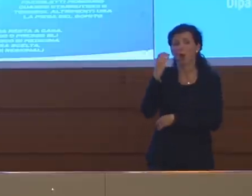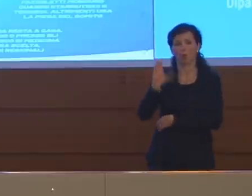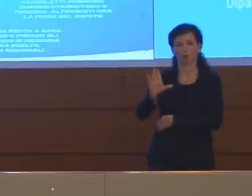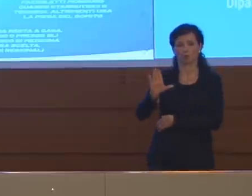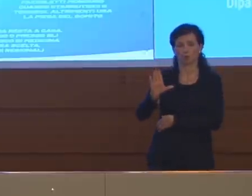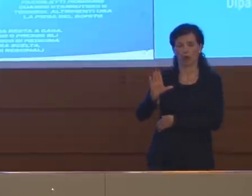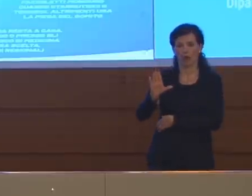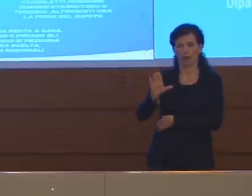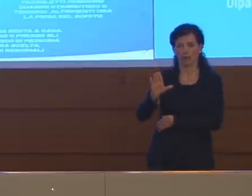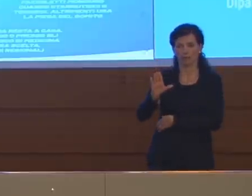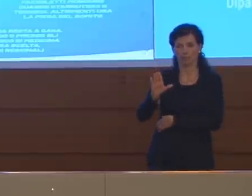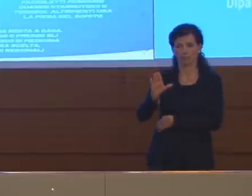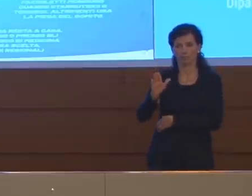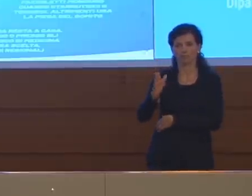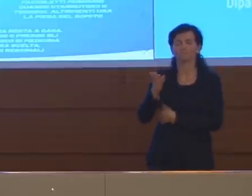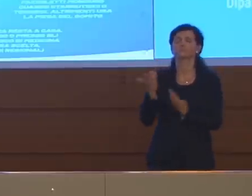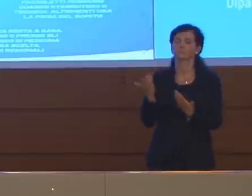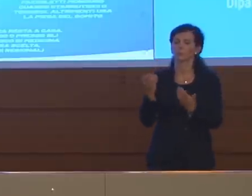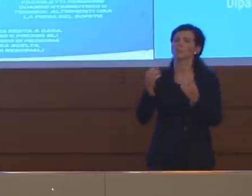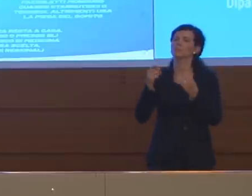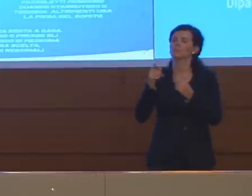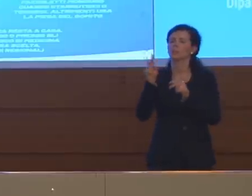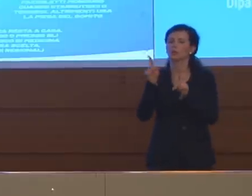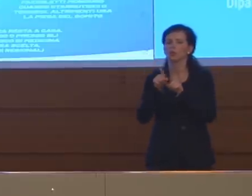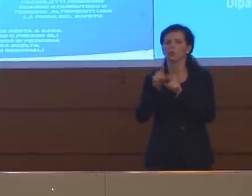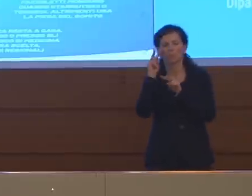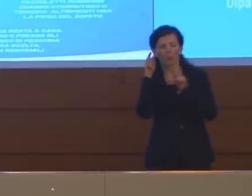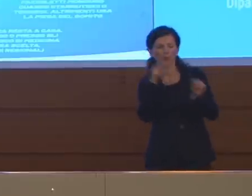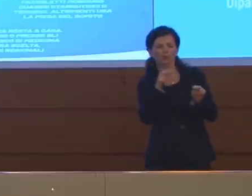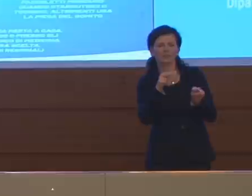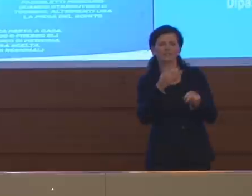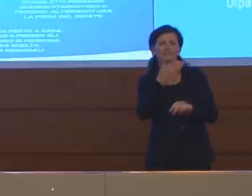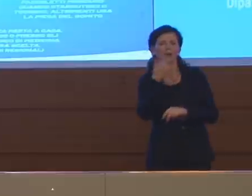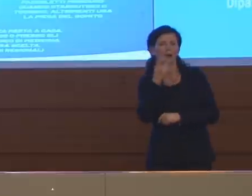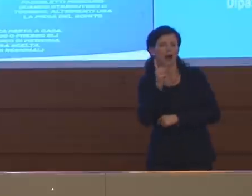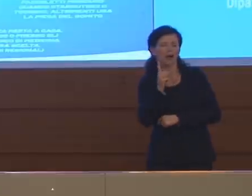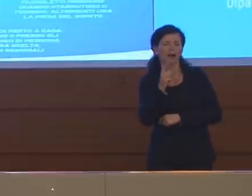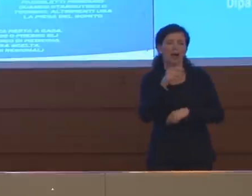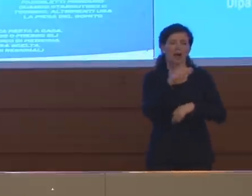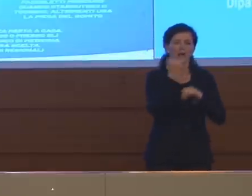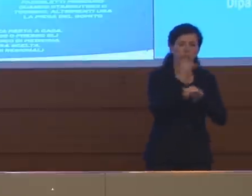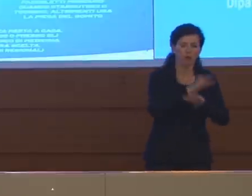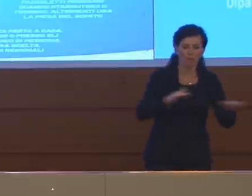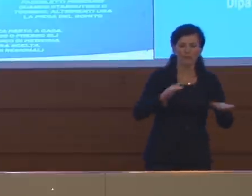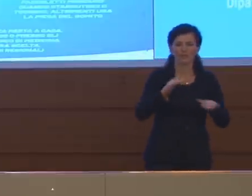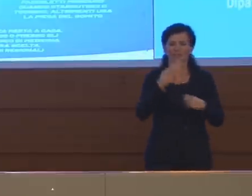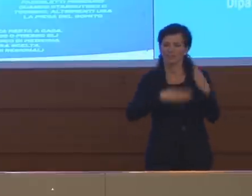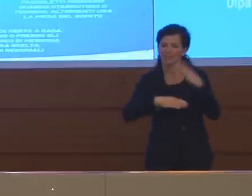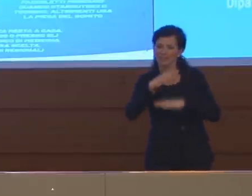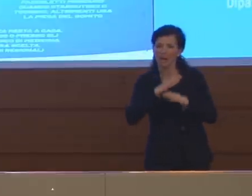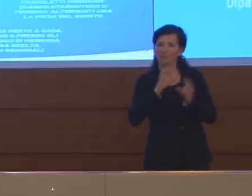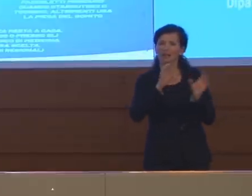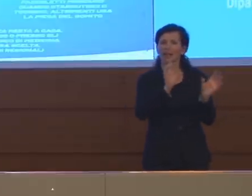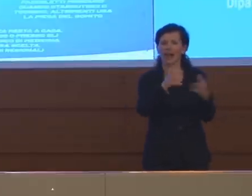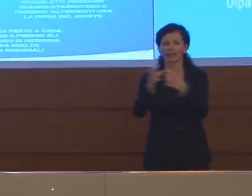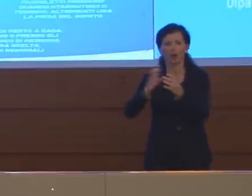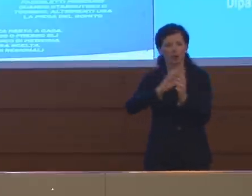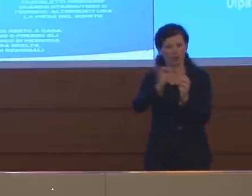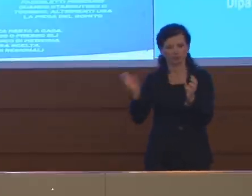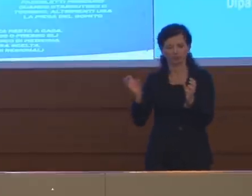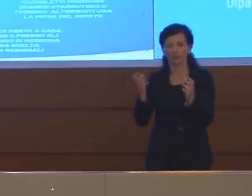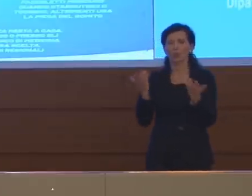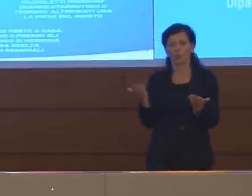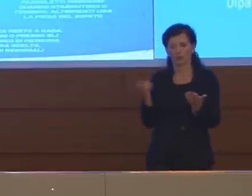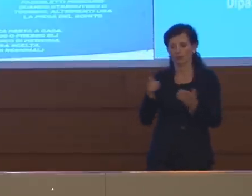alle categorie deboli e quindi appunto ai bambini, ai disabili e categorie simili e che quindi nel processo decisionale l